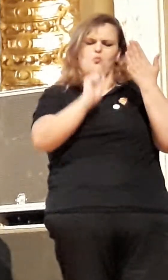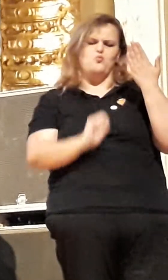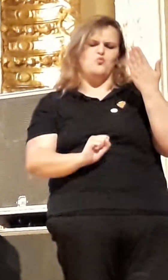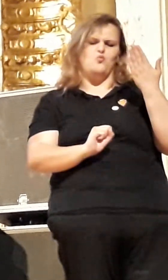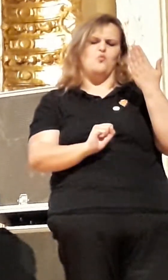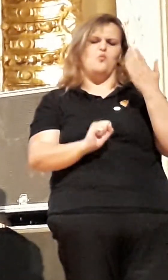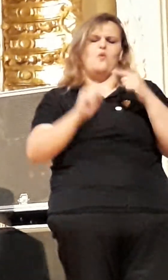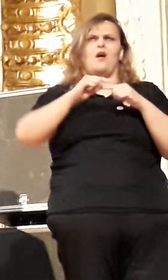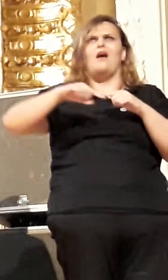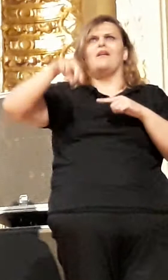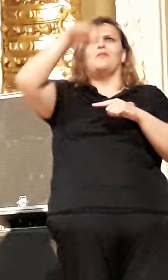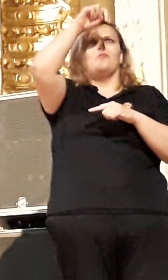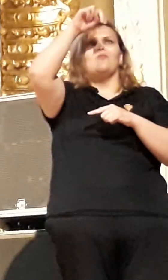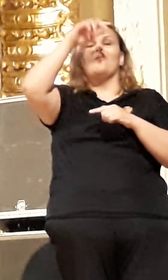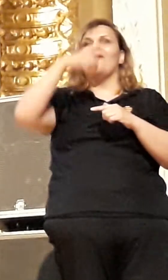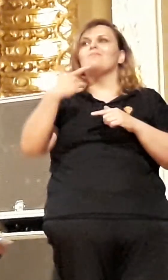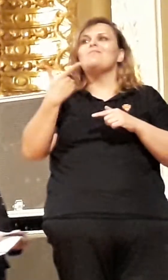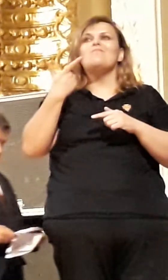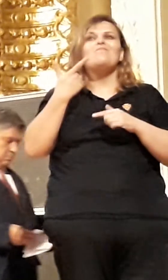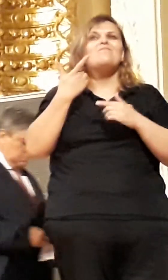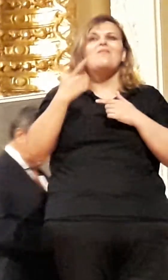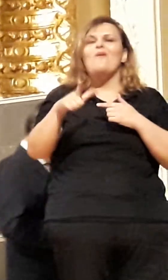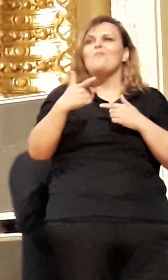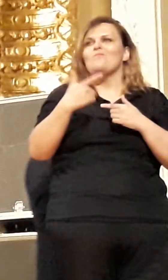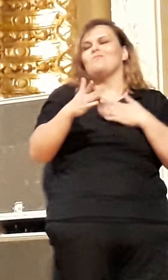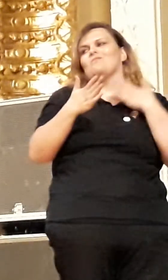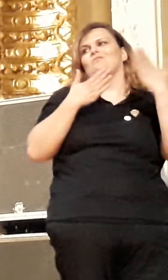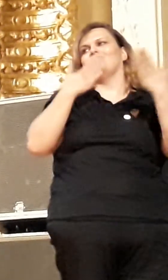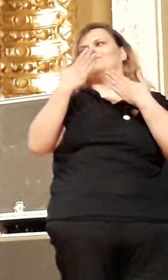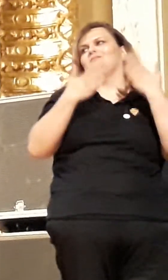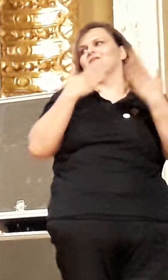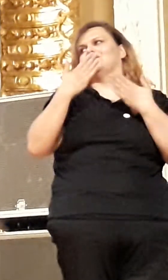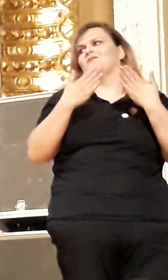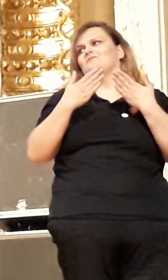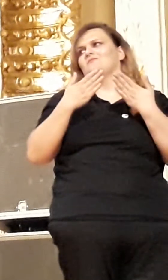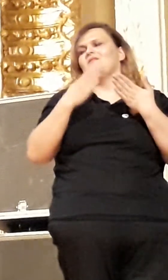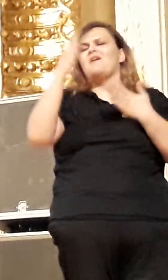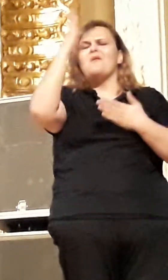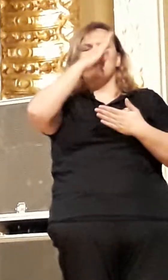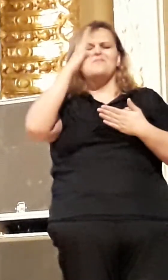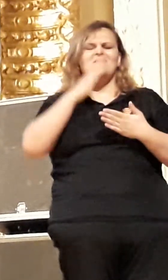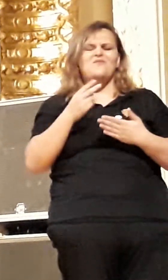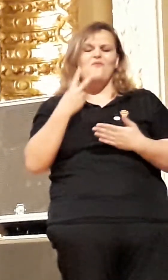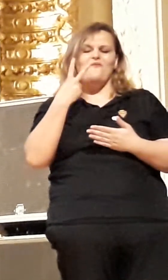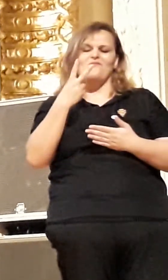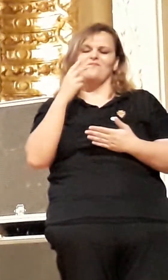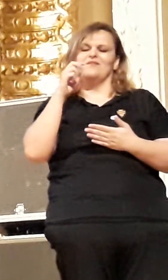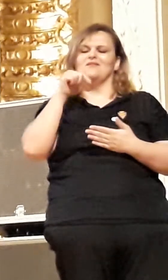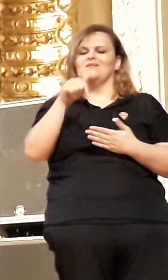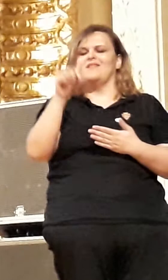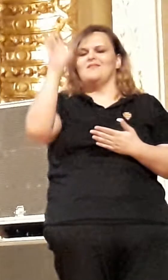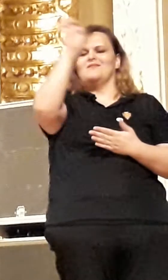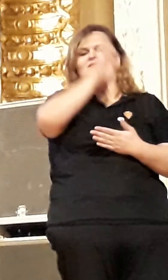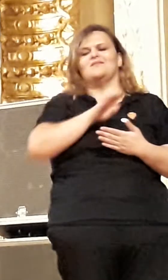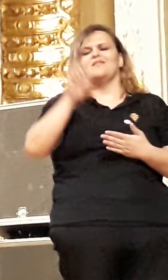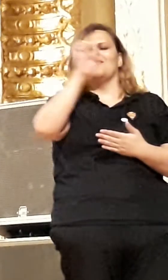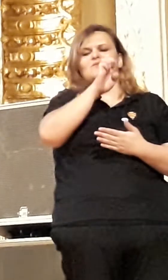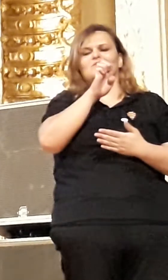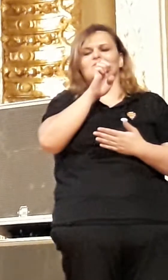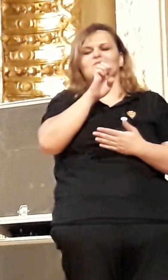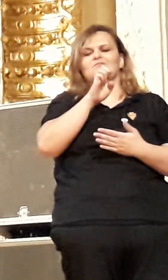de 8,5 milhões de quilômetros quadrados, mais de 200 milhões de habitantes, 27 estados, 5.500